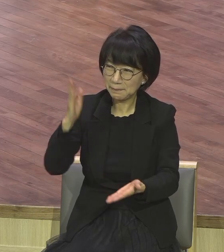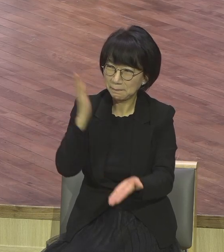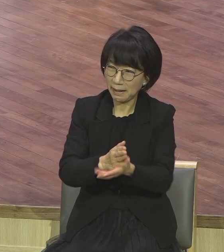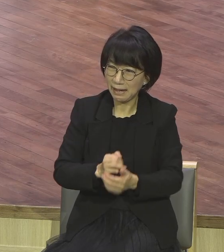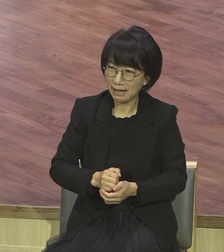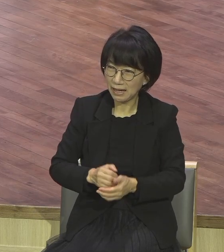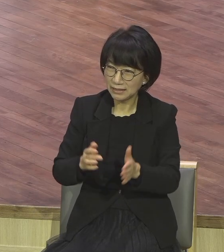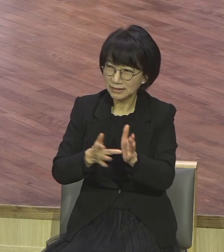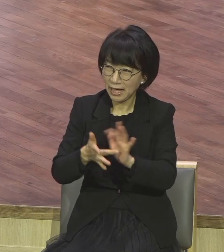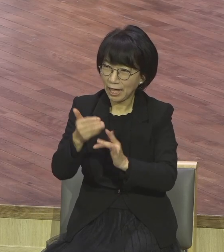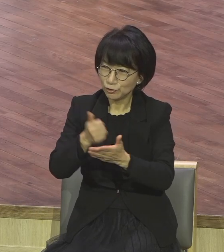멋있었을까